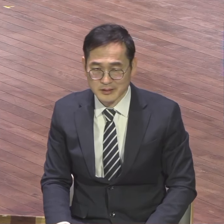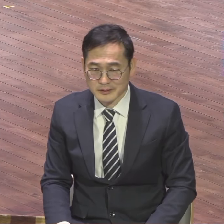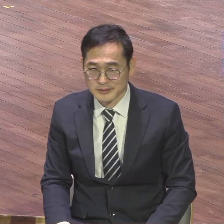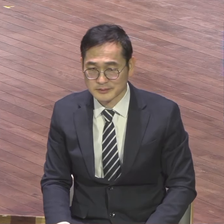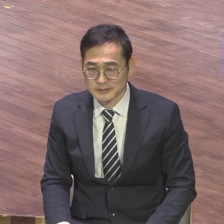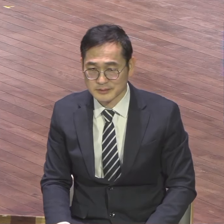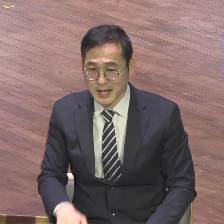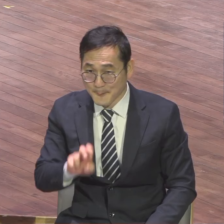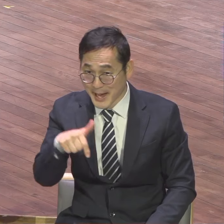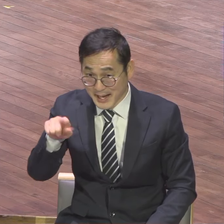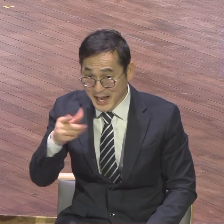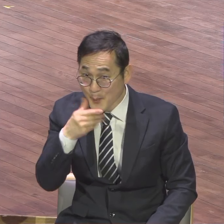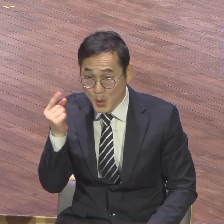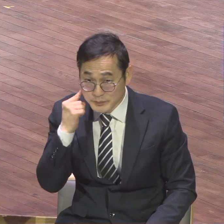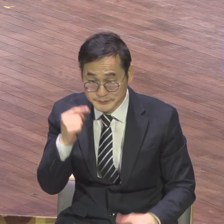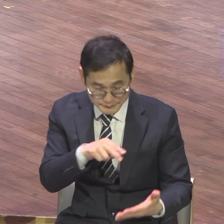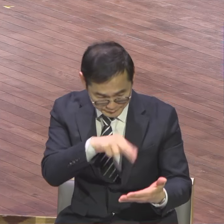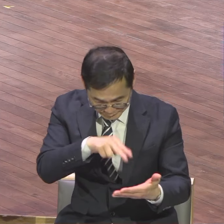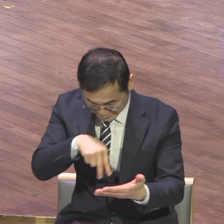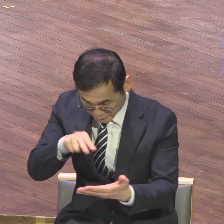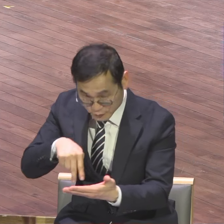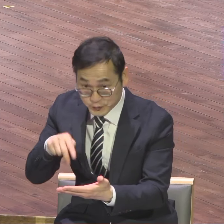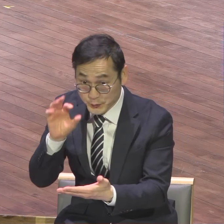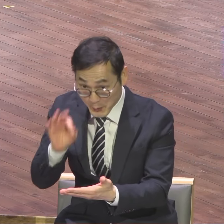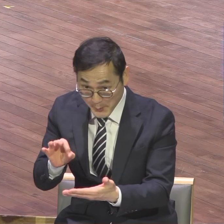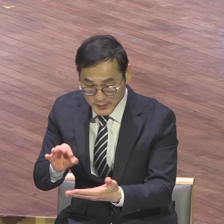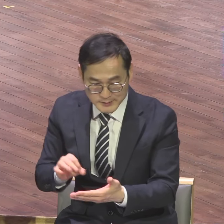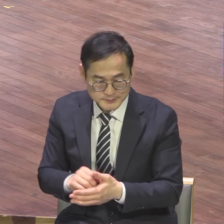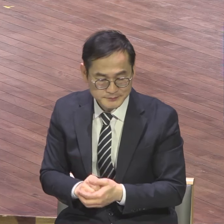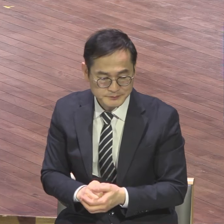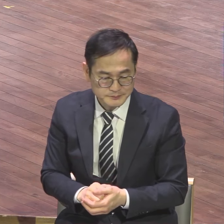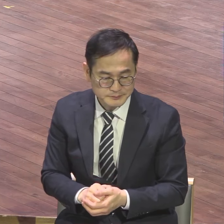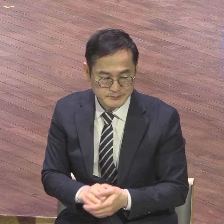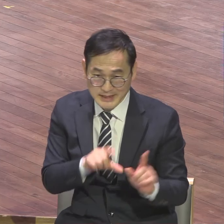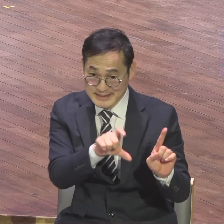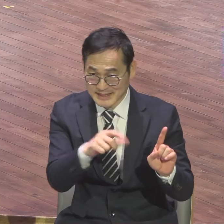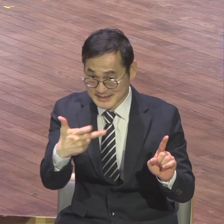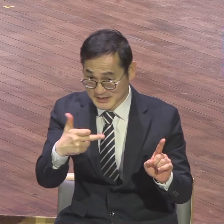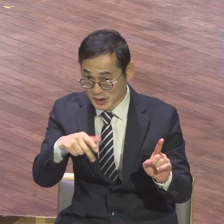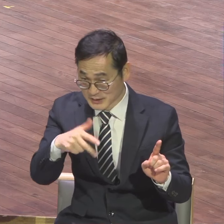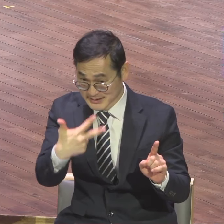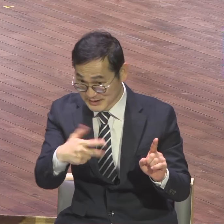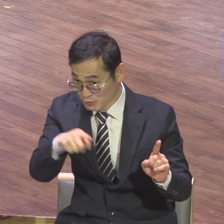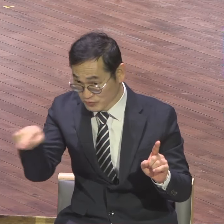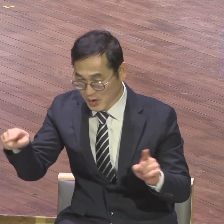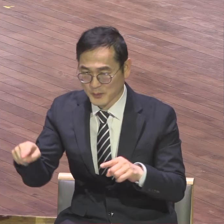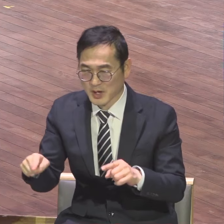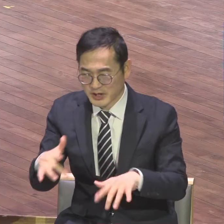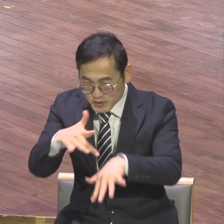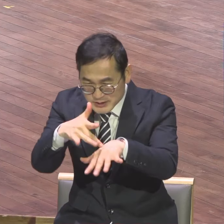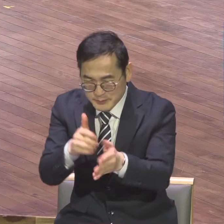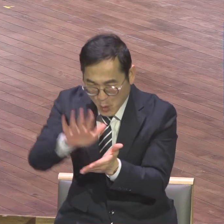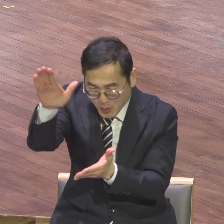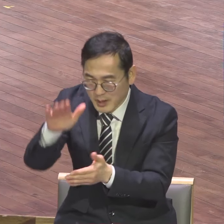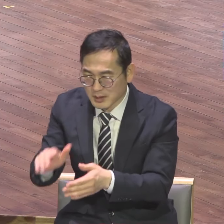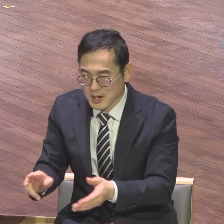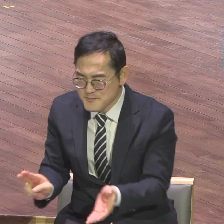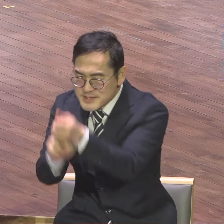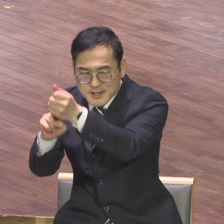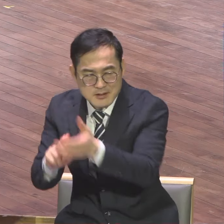읽어보세요 나 집에 가서 읽어보세요 7절부터 12절 읽어보면요 귀신들 인자 치유하고 중간자들을 막